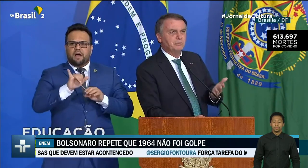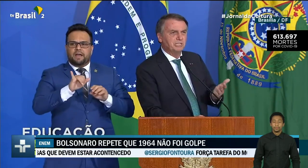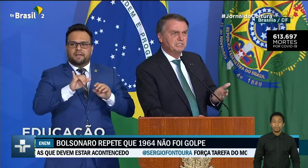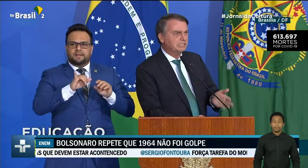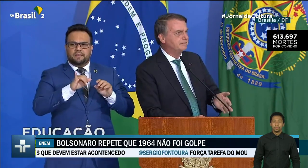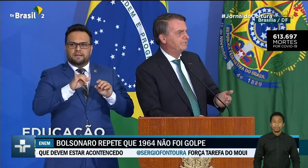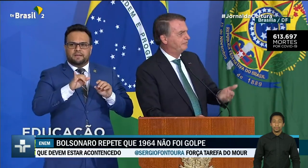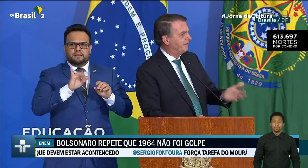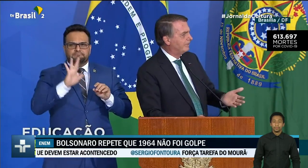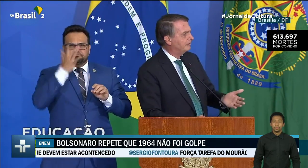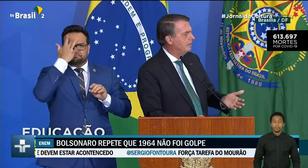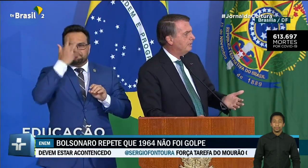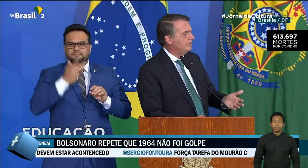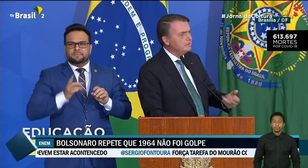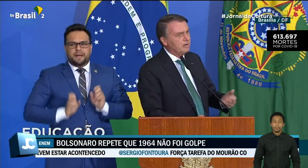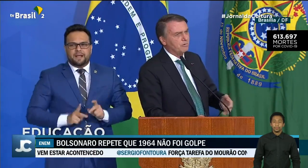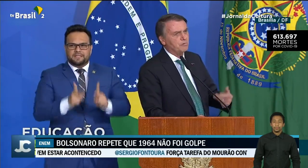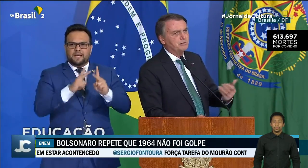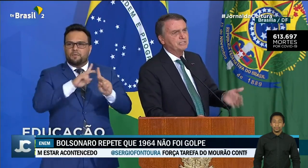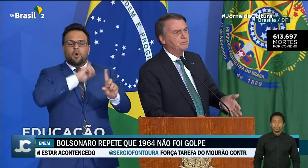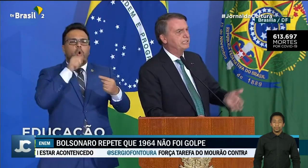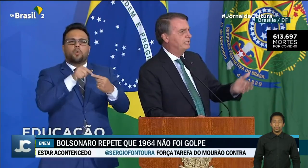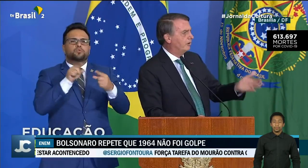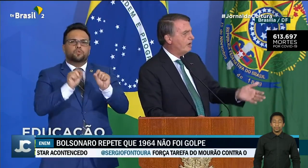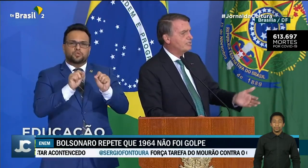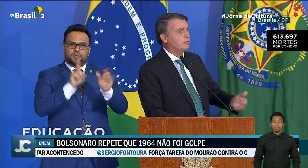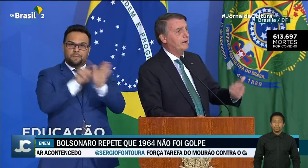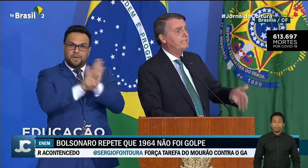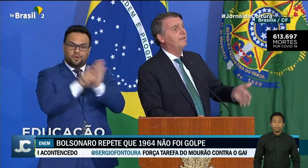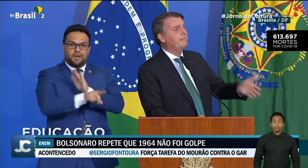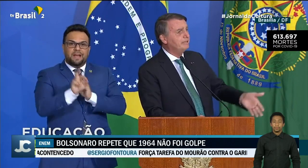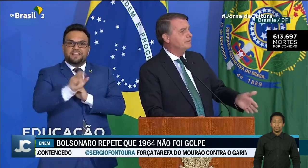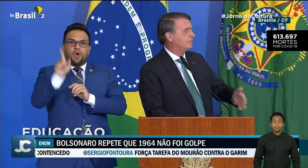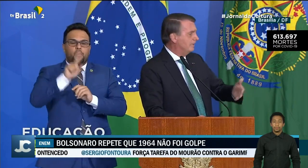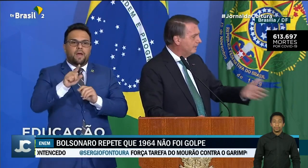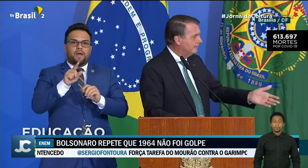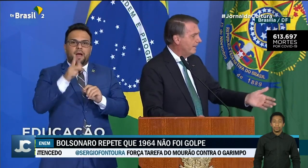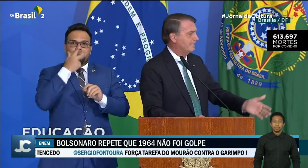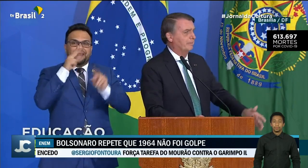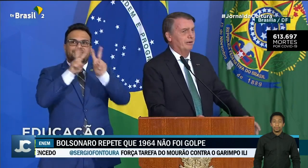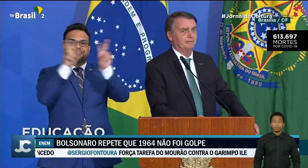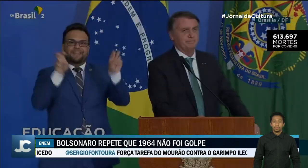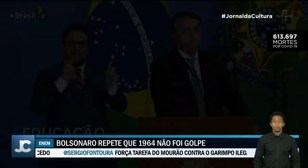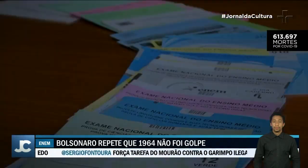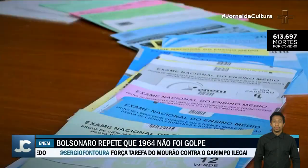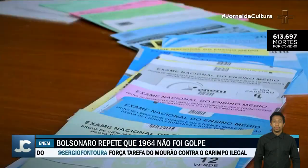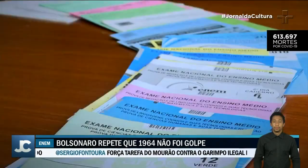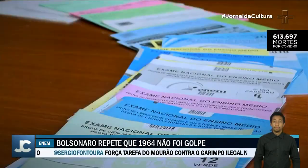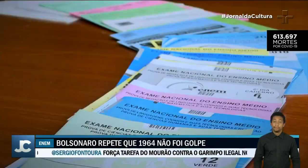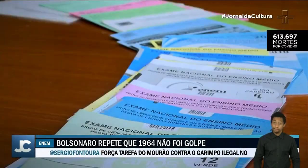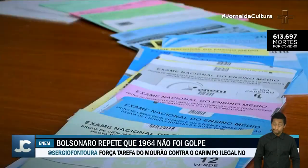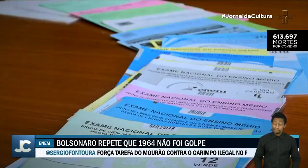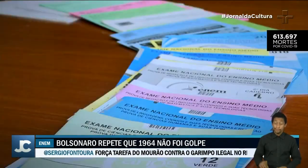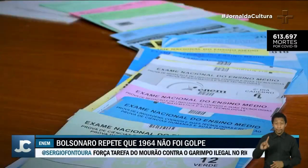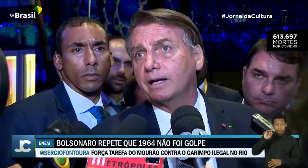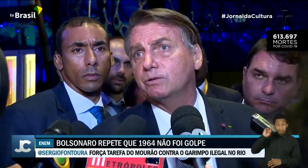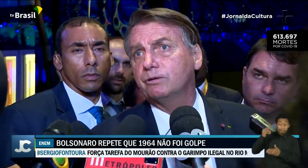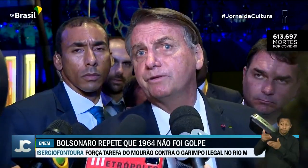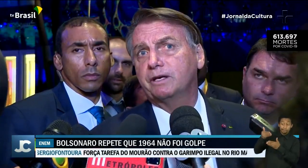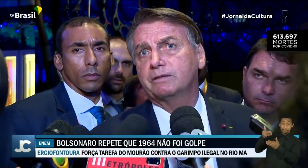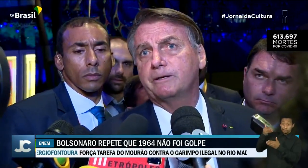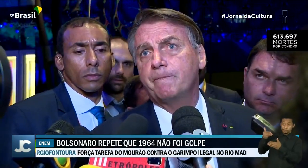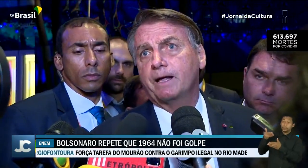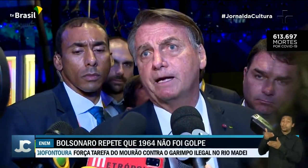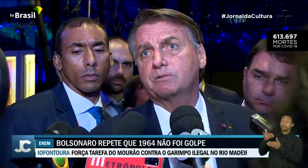questões objetivas, de fato, não com questões ideológicas, como ainda vimos nessa prova. Dias antes do Enem, o